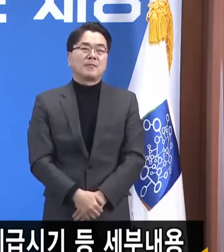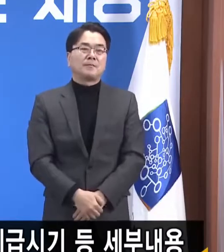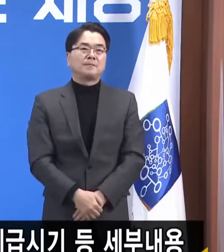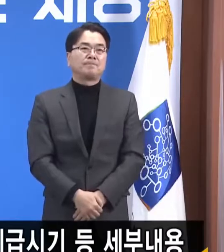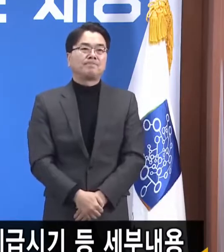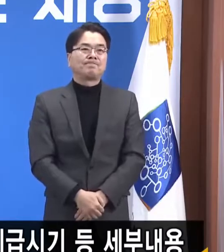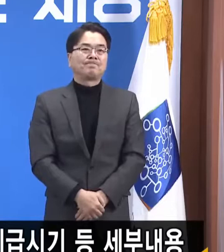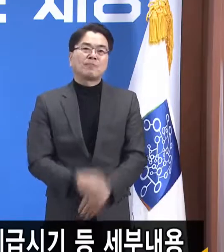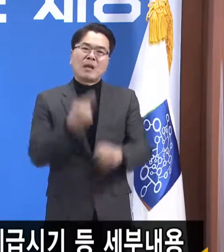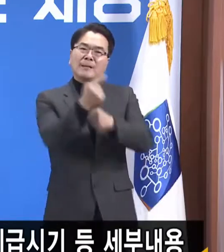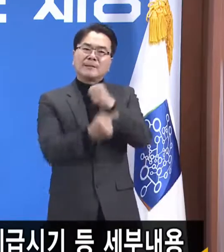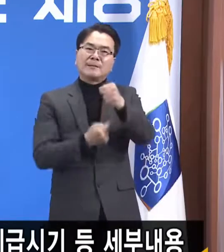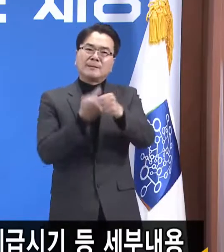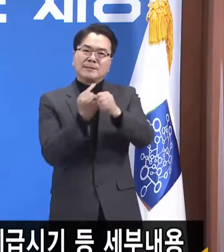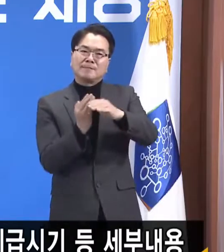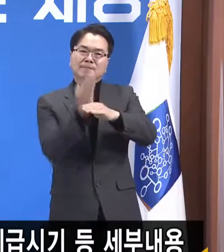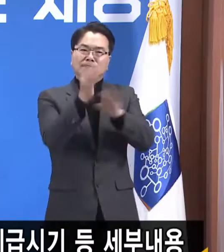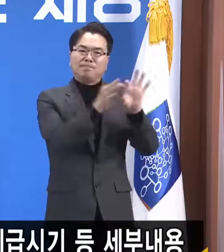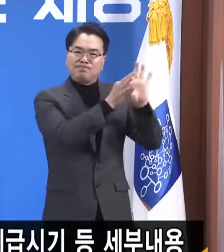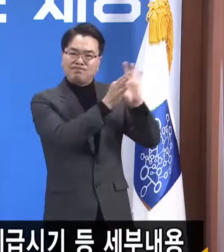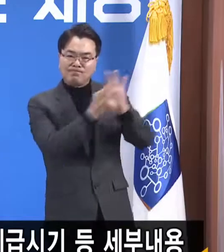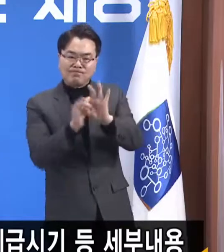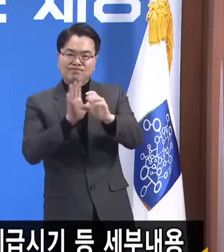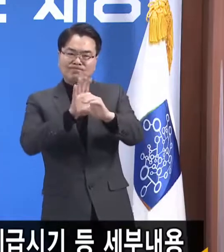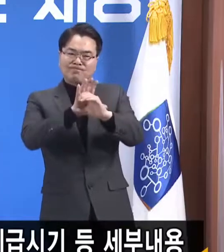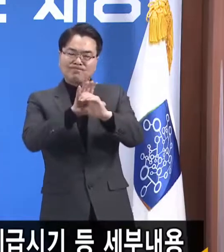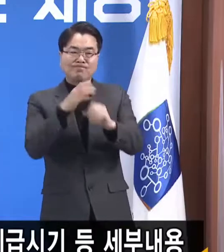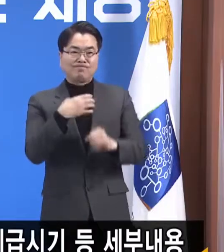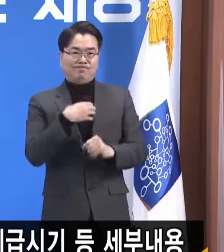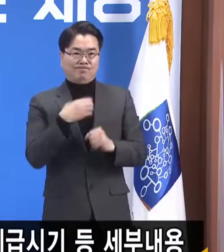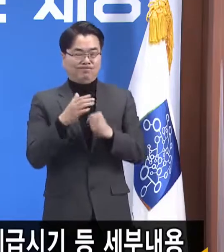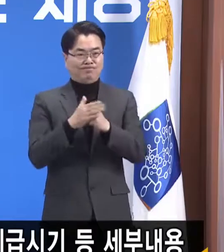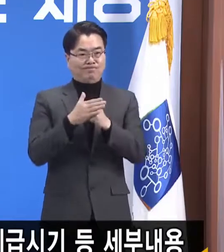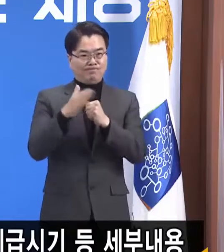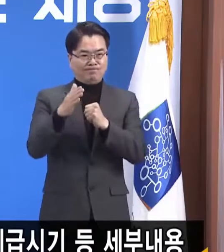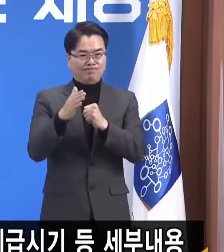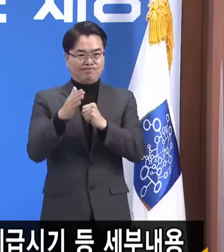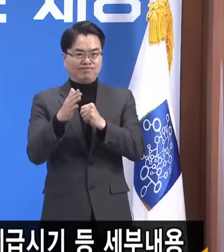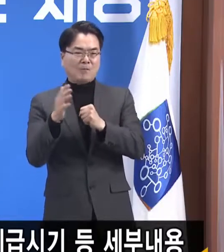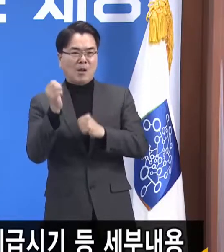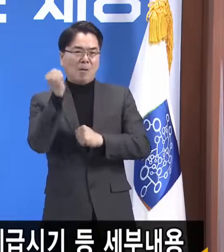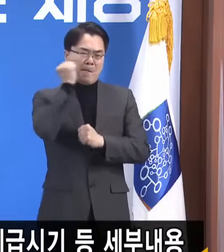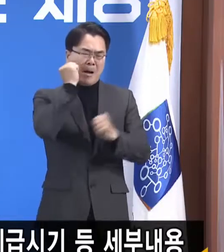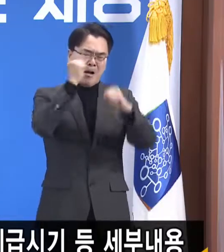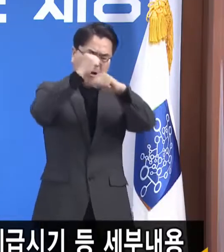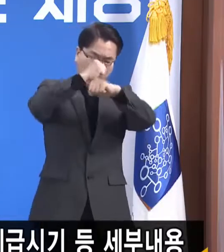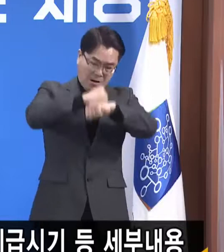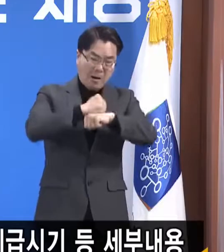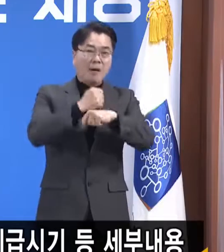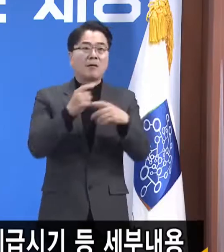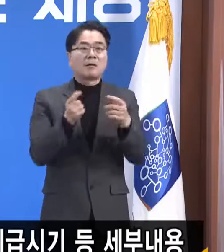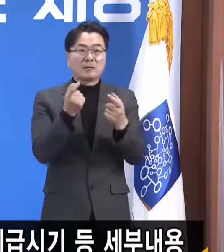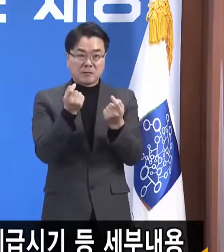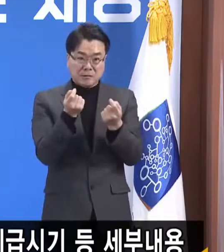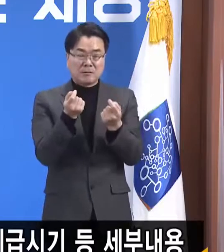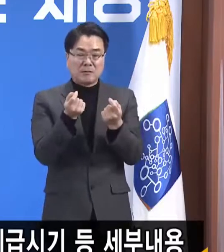1년이 넘게 지속된 코로나19 위기로 인해서 직격탄을 맞은 소상공인과